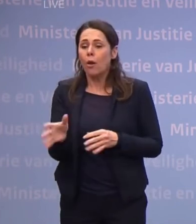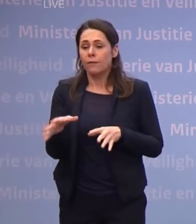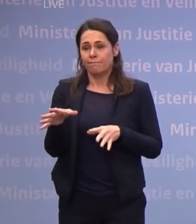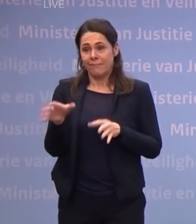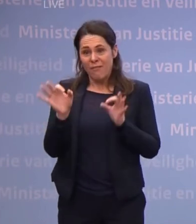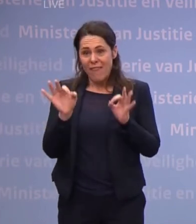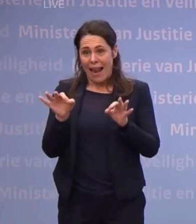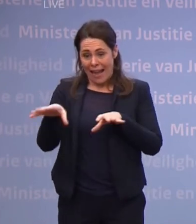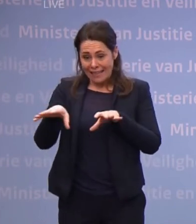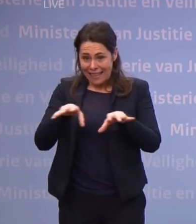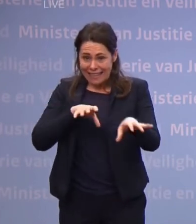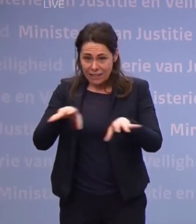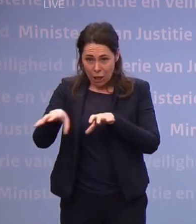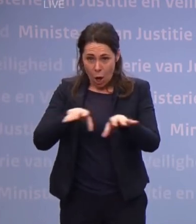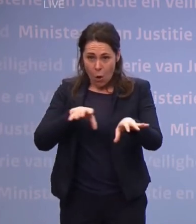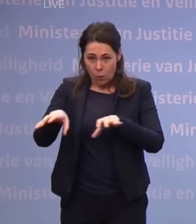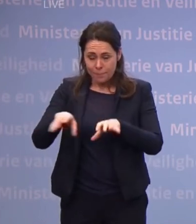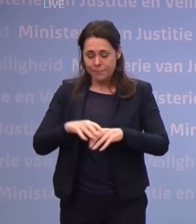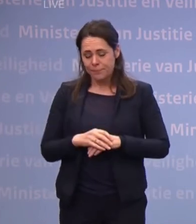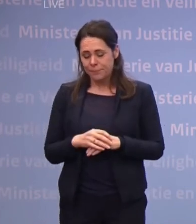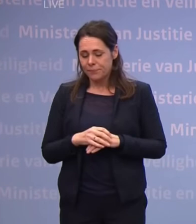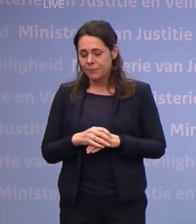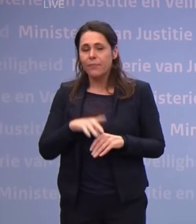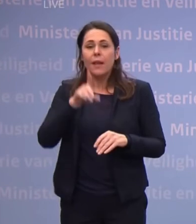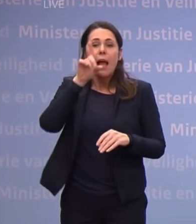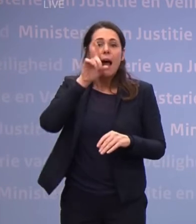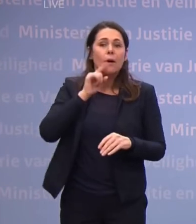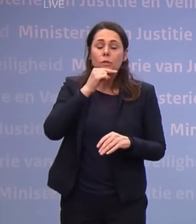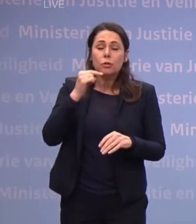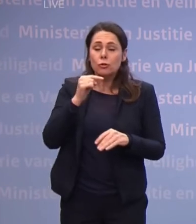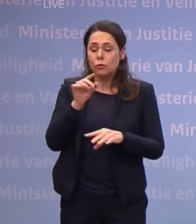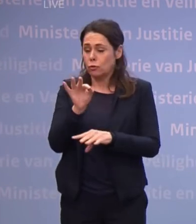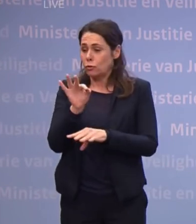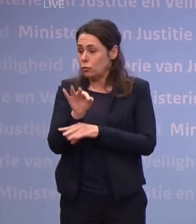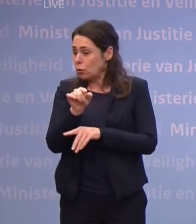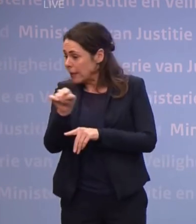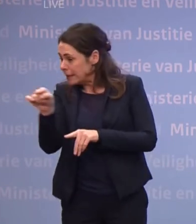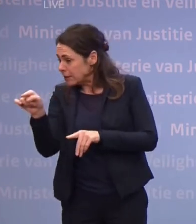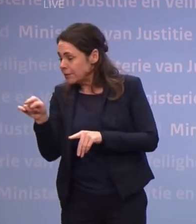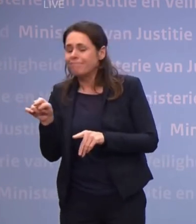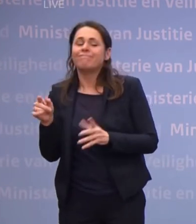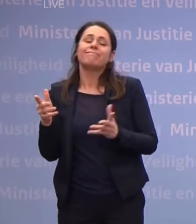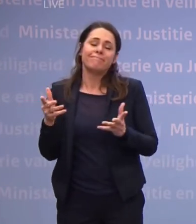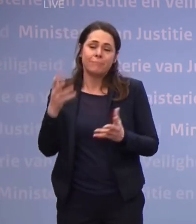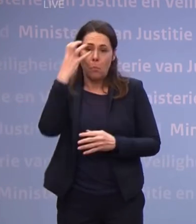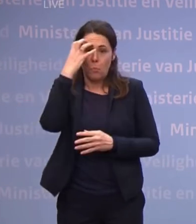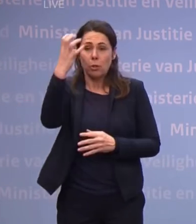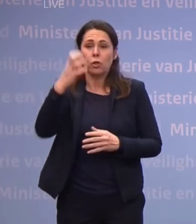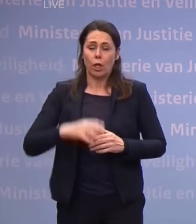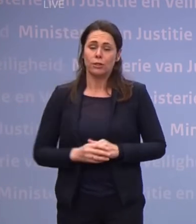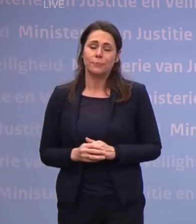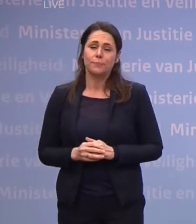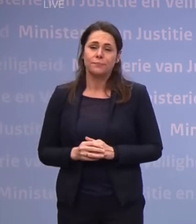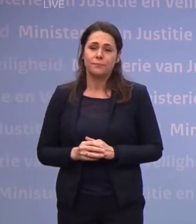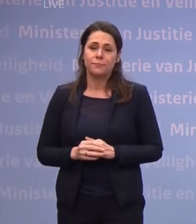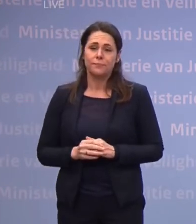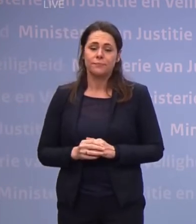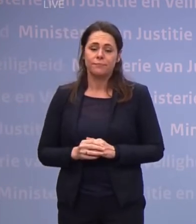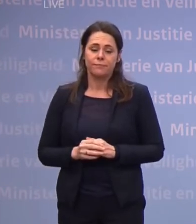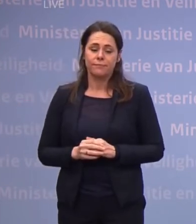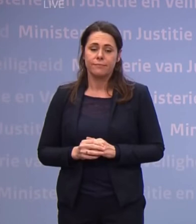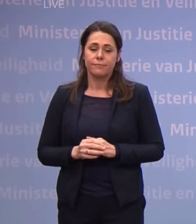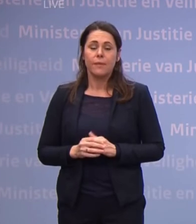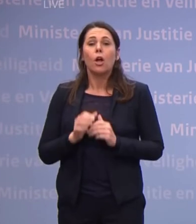en ook omdat er bij ouders en ook docenten zorgen leven. Daarom hebben we vandaag